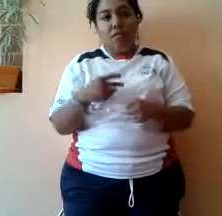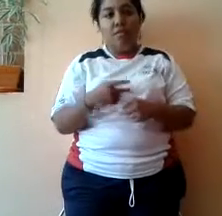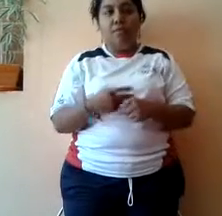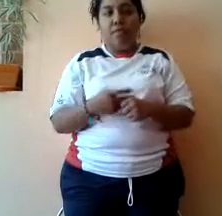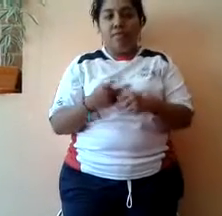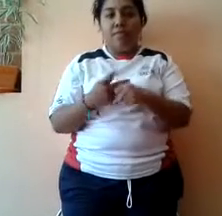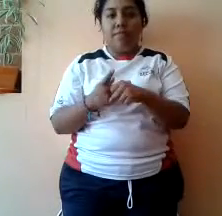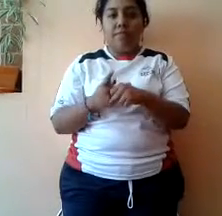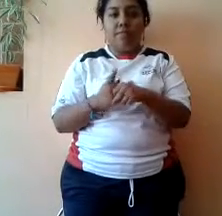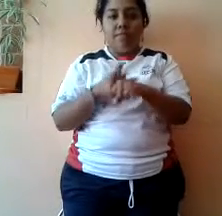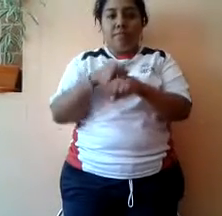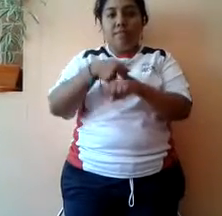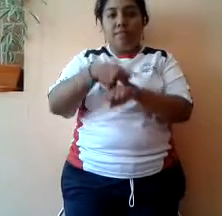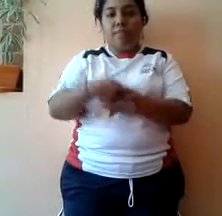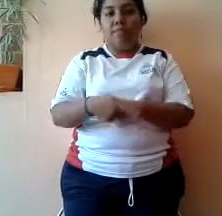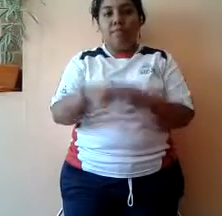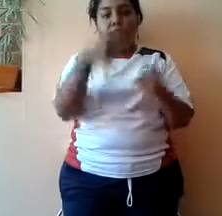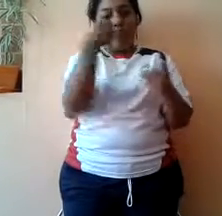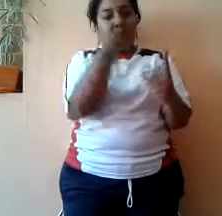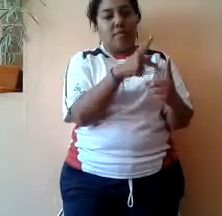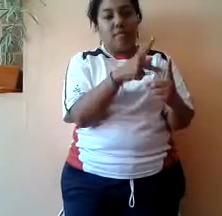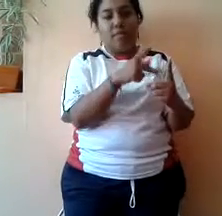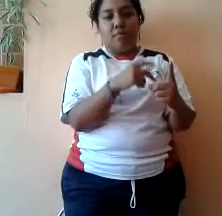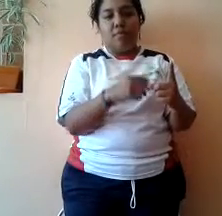Que su piel tenía un color tan blanco como la leche.